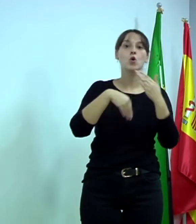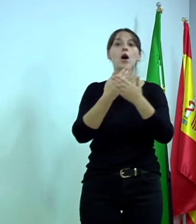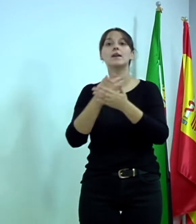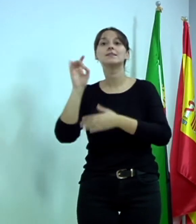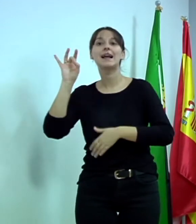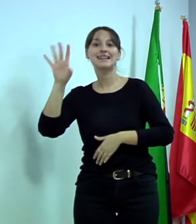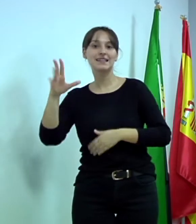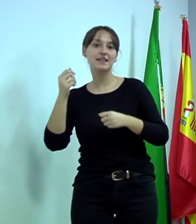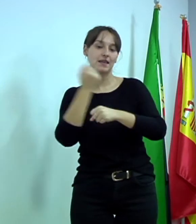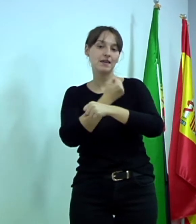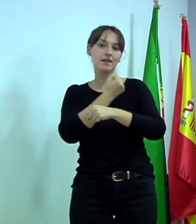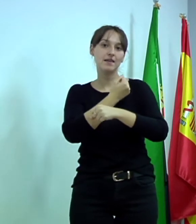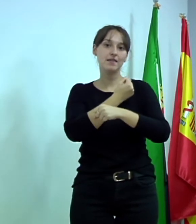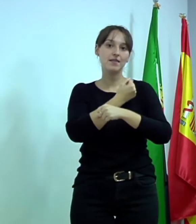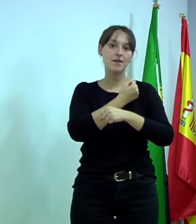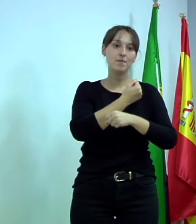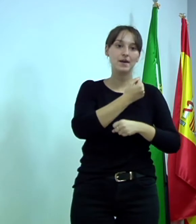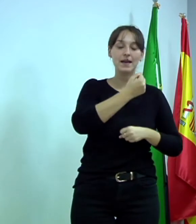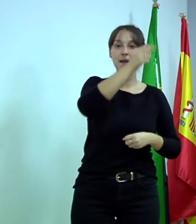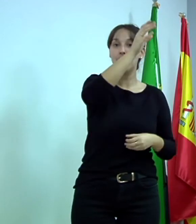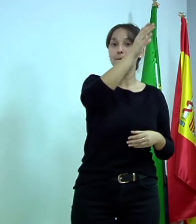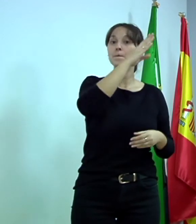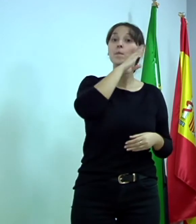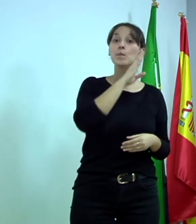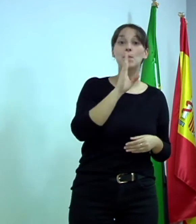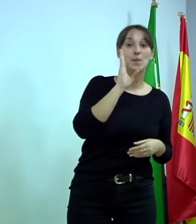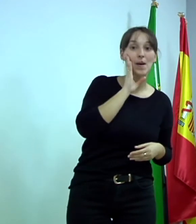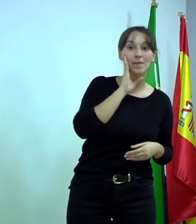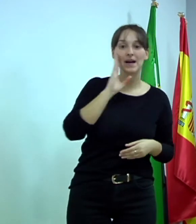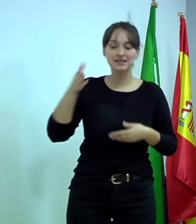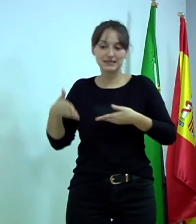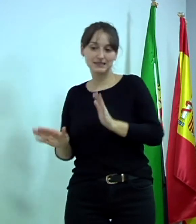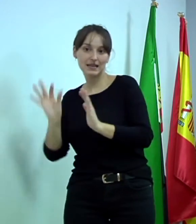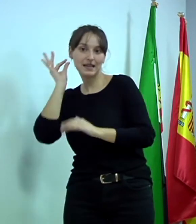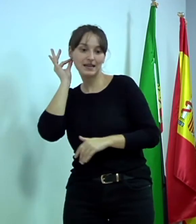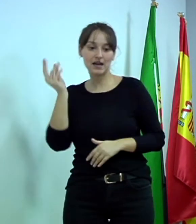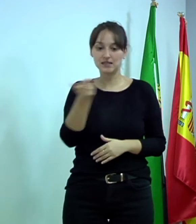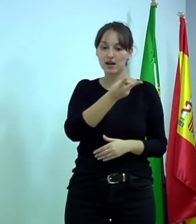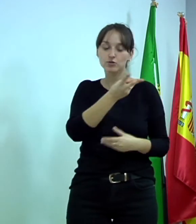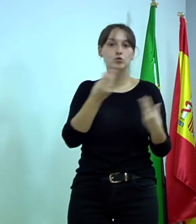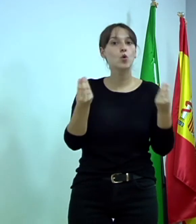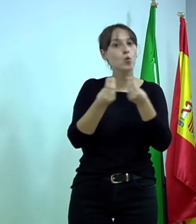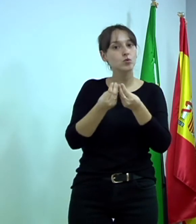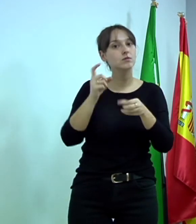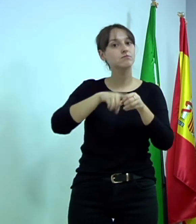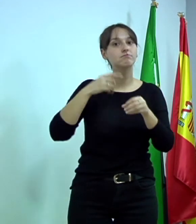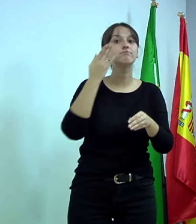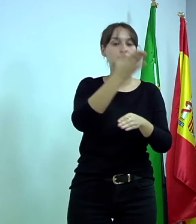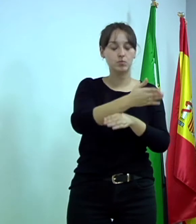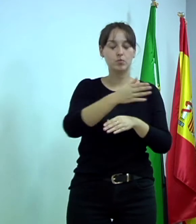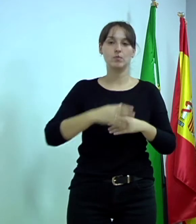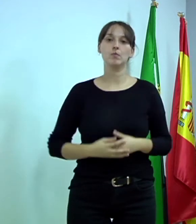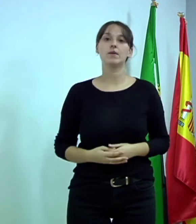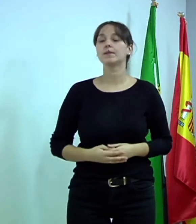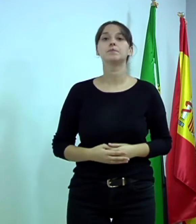Conoce y cuida tu suelo pélvico, la primera edición del treinta de noviembre al cuatro de diciembre y la segunda edición la tendremos del veintiuno al